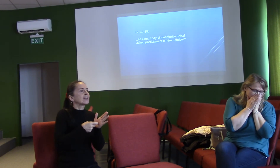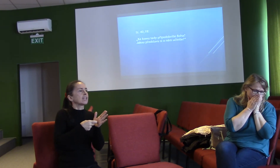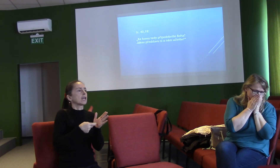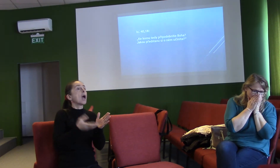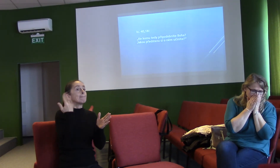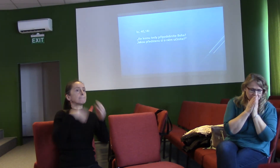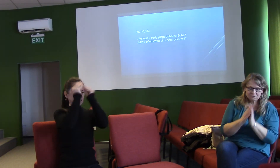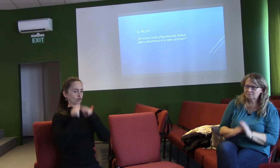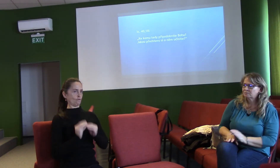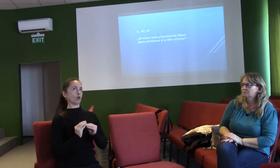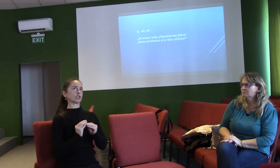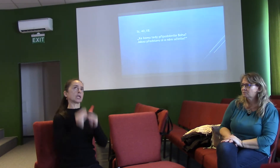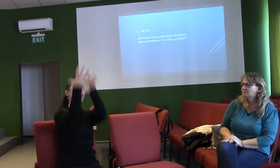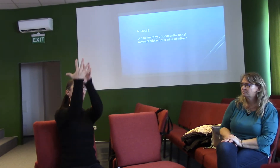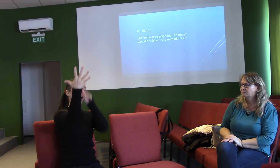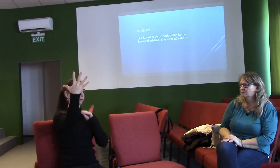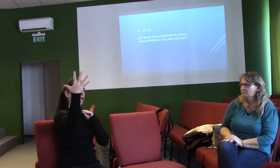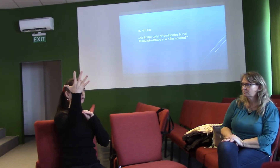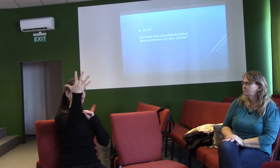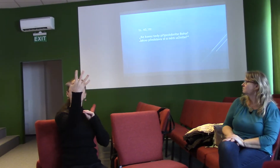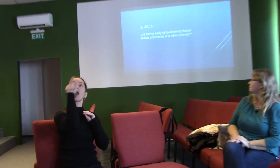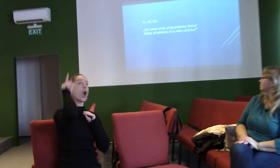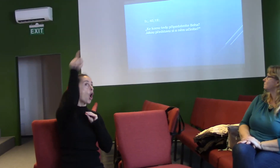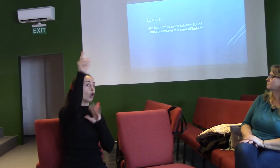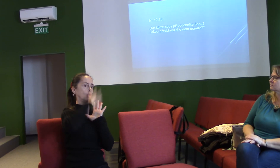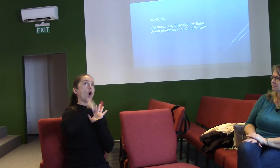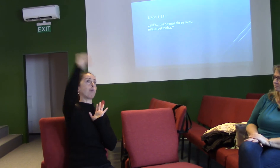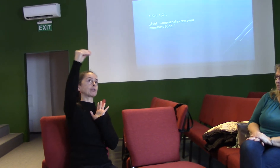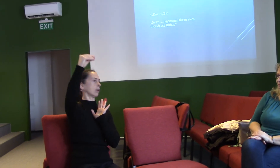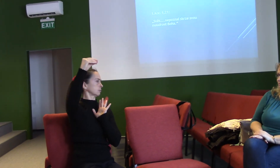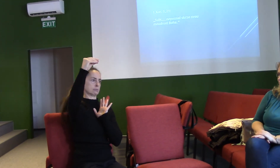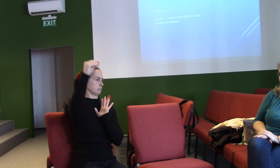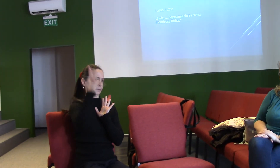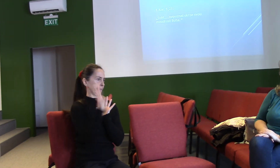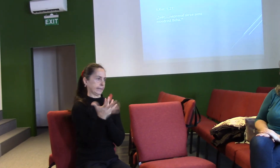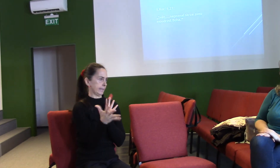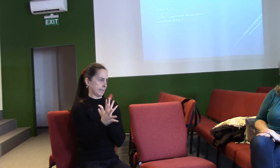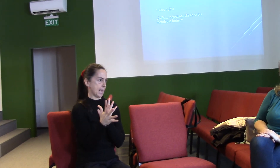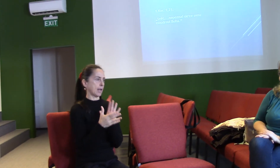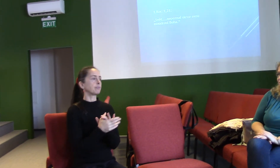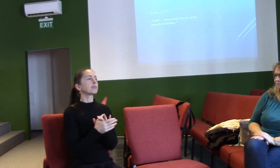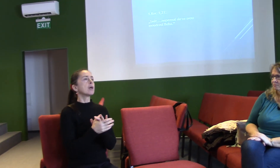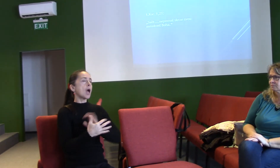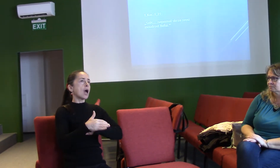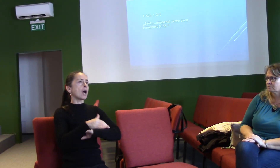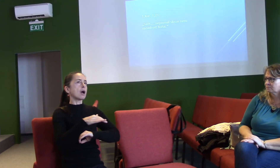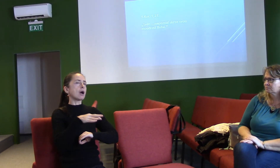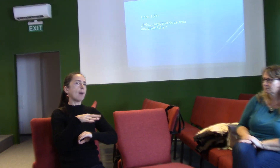myslet, že On je zase obraz náš. A jak to vyjadřil a poštol Pavel v první korinském,